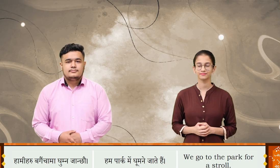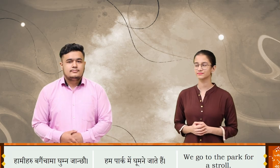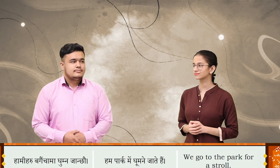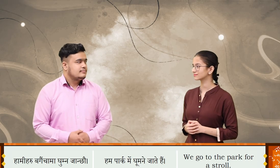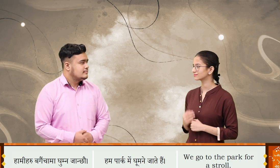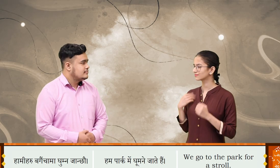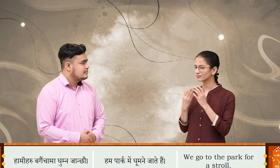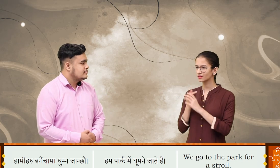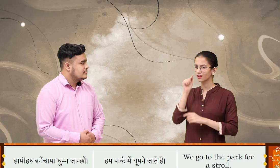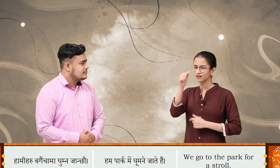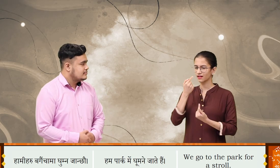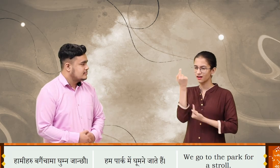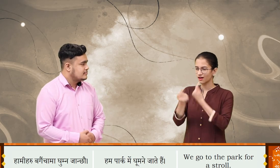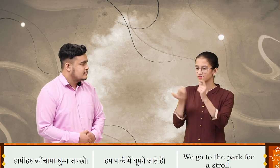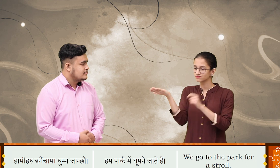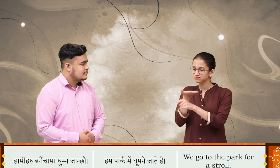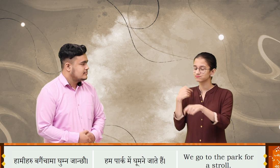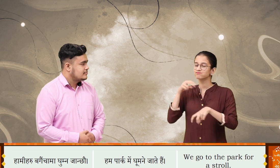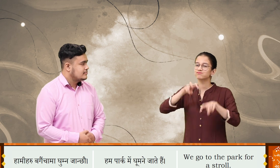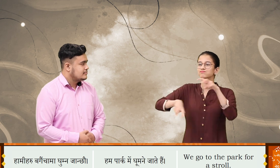हामी हरू बगेचा मा घुमना जान्चू?